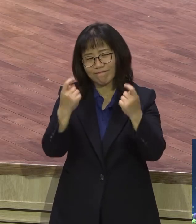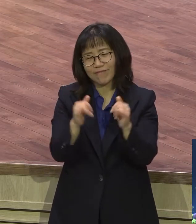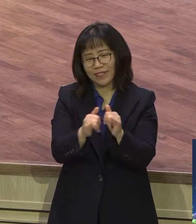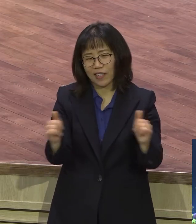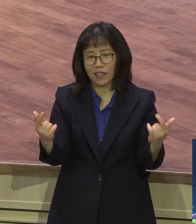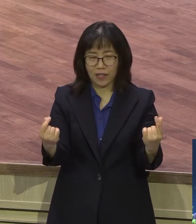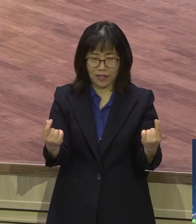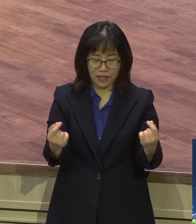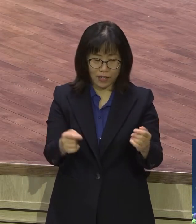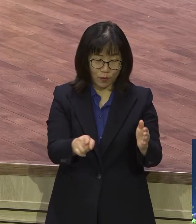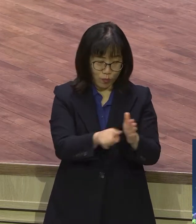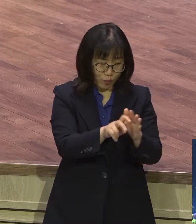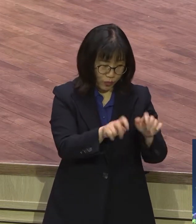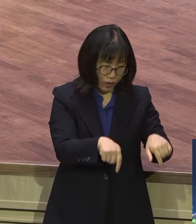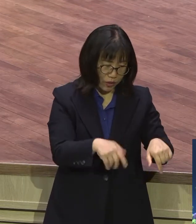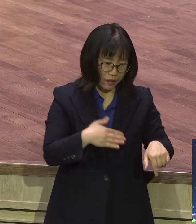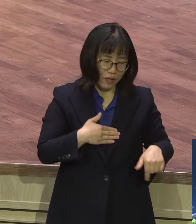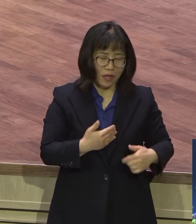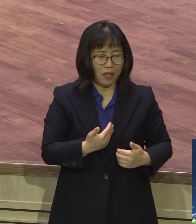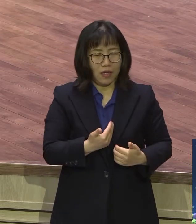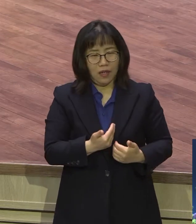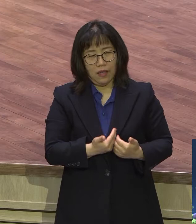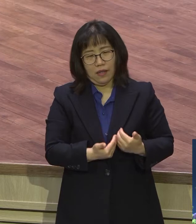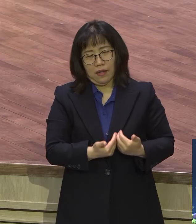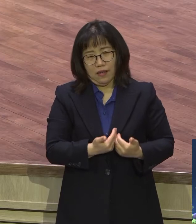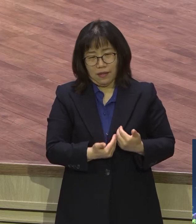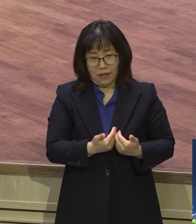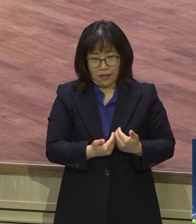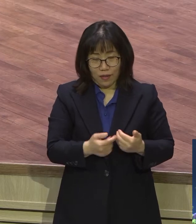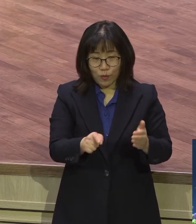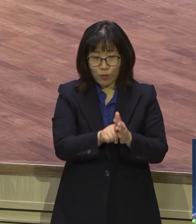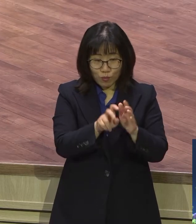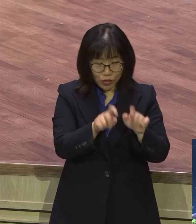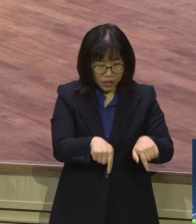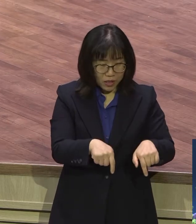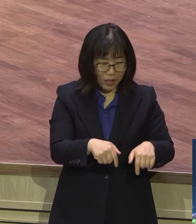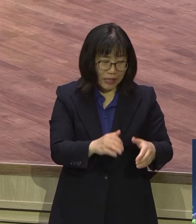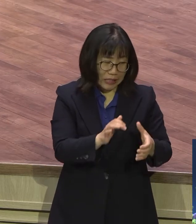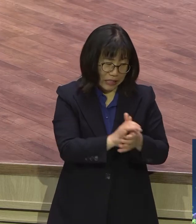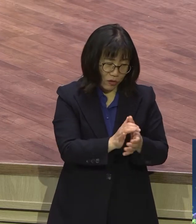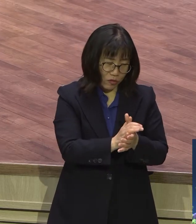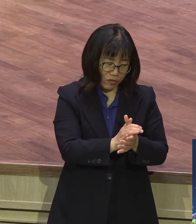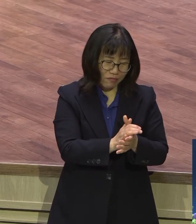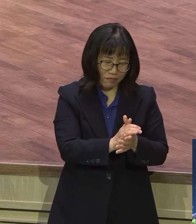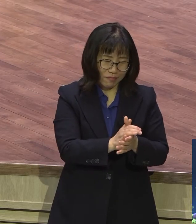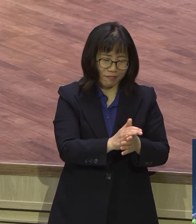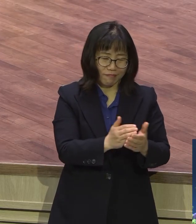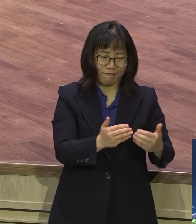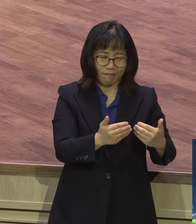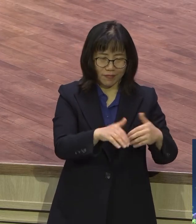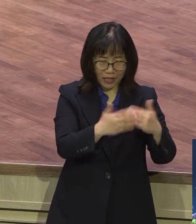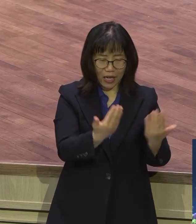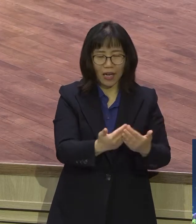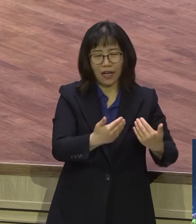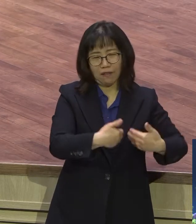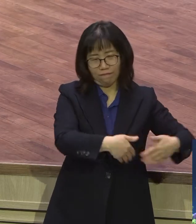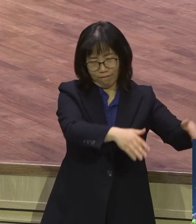어울리질 않아요 불신자 친구가 없어져야 돼요 하나도 없어 하나도 없어 있는